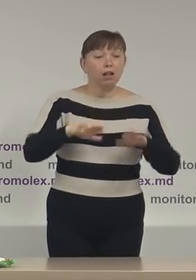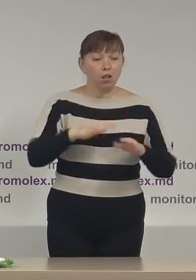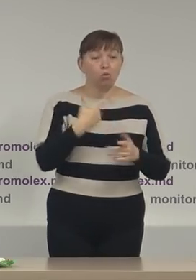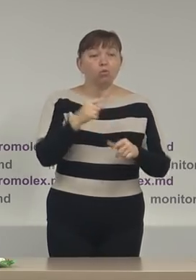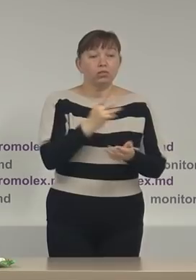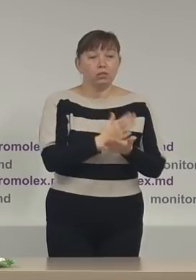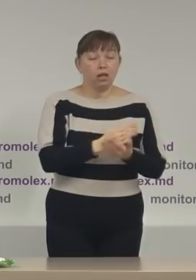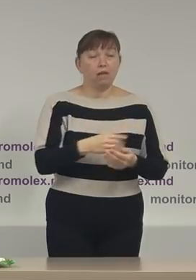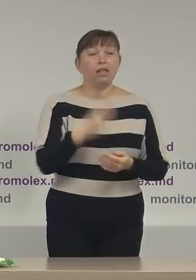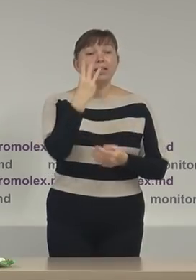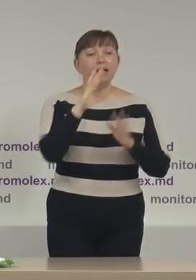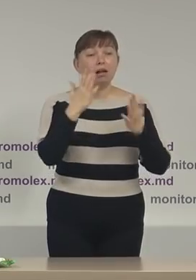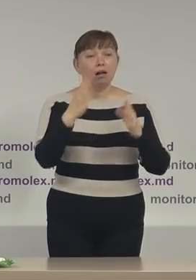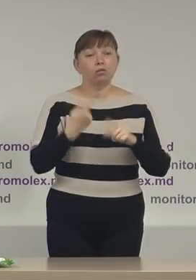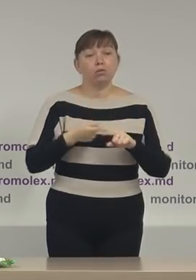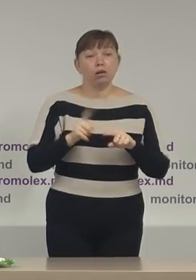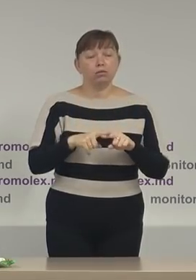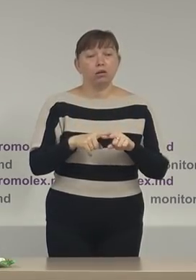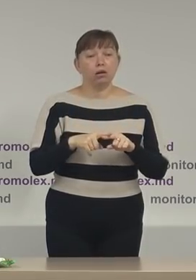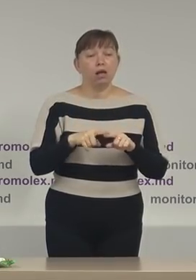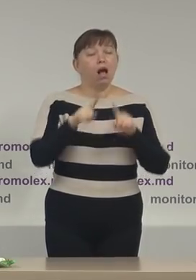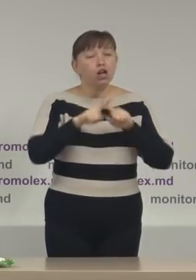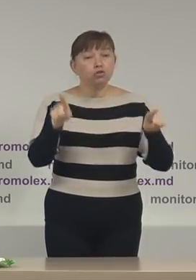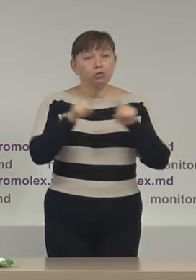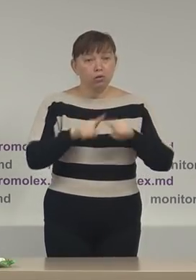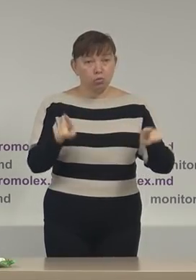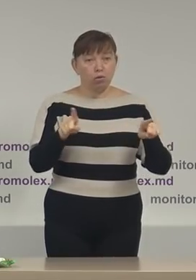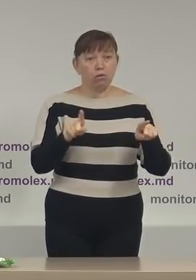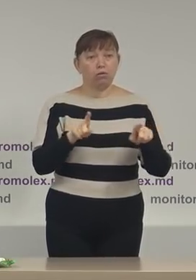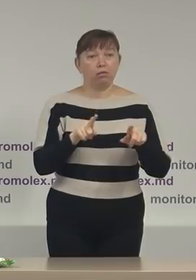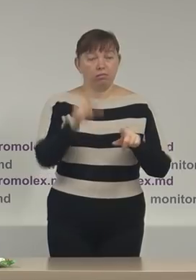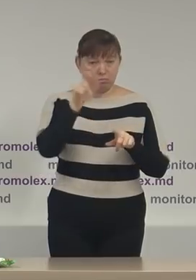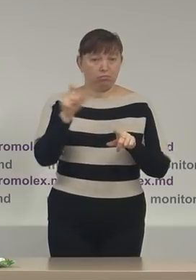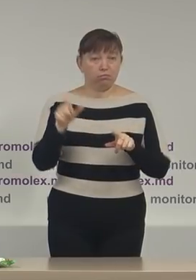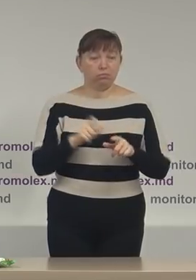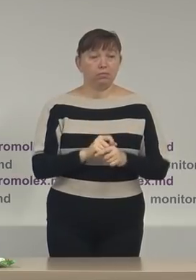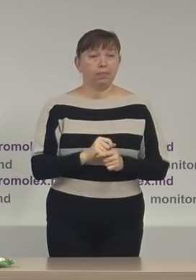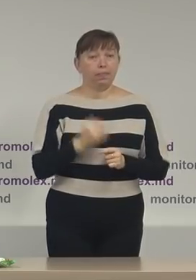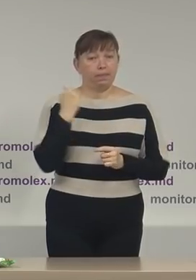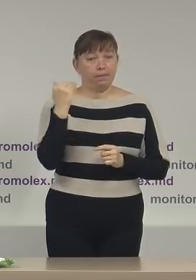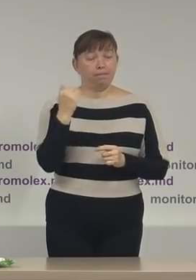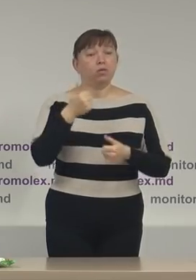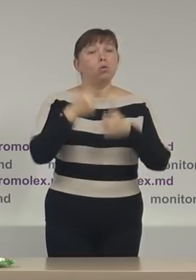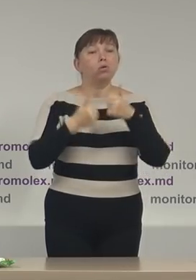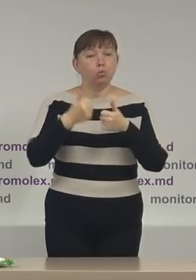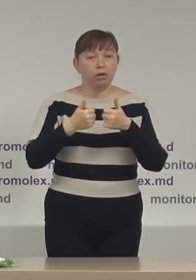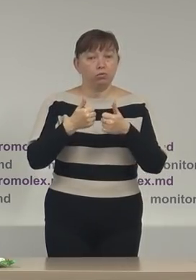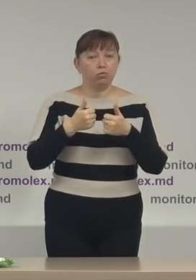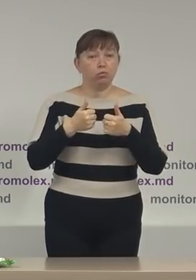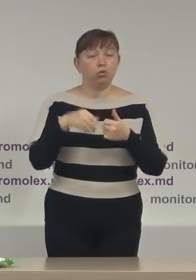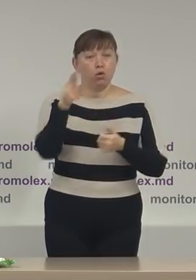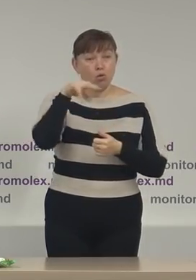cazuri fiind vorba de agitatori ai concurentul electoral